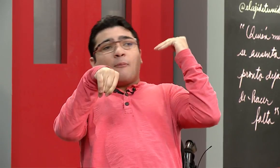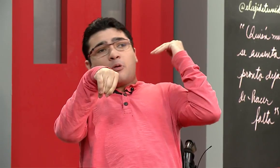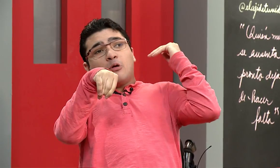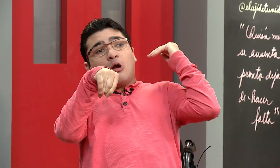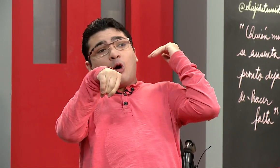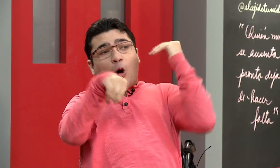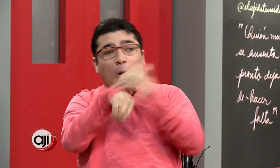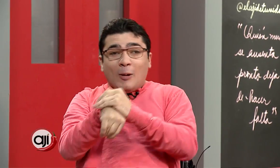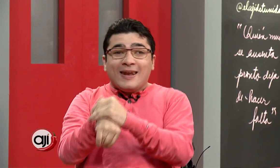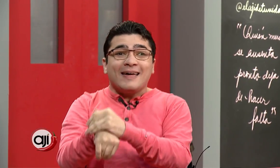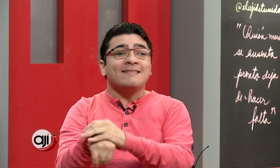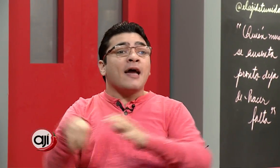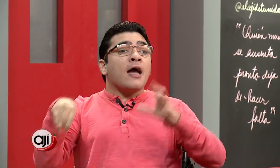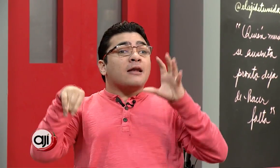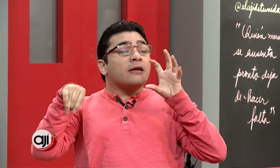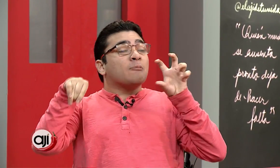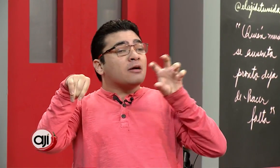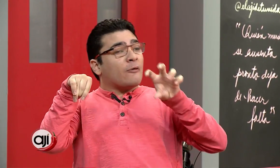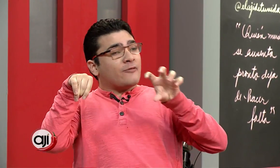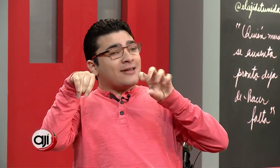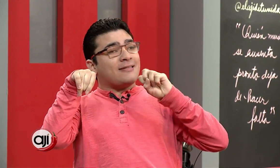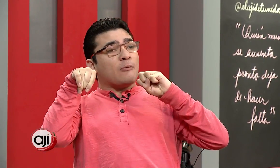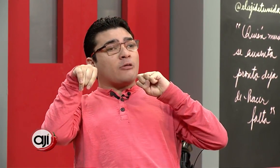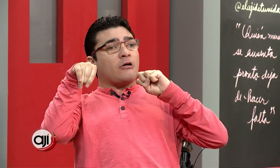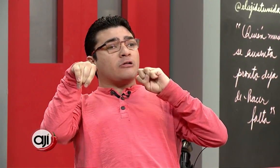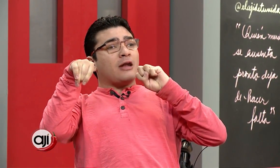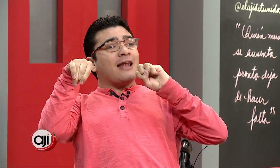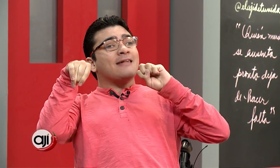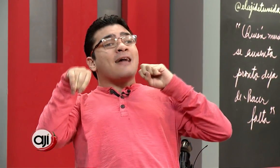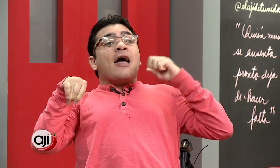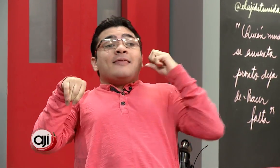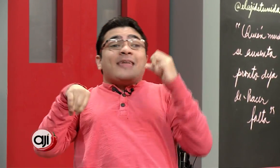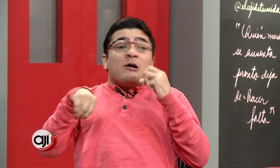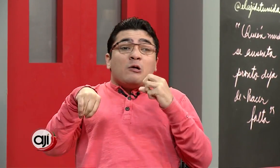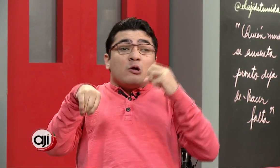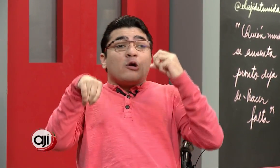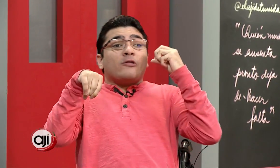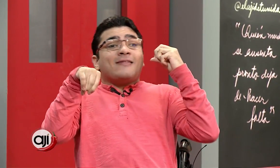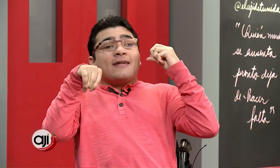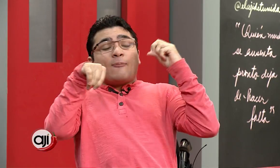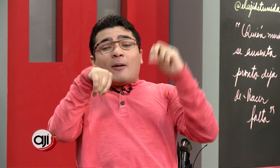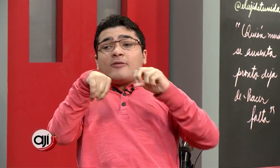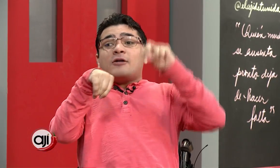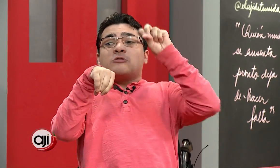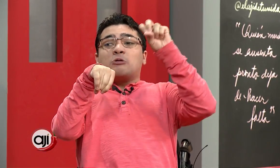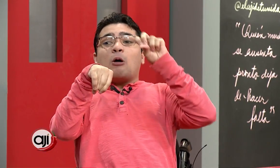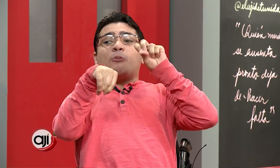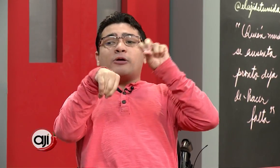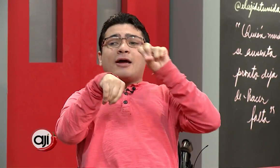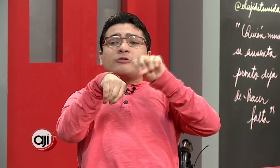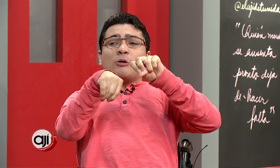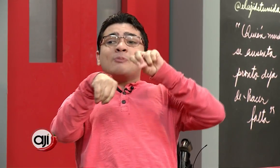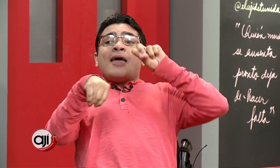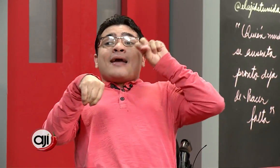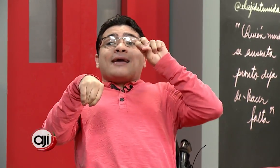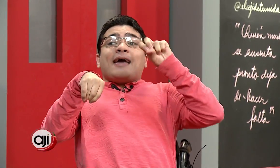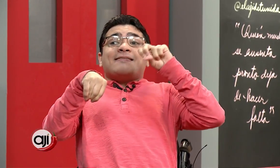apoyo a los jóvenes, mis conferencias motivacionales. Tengo el honor de ser parte de su nuevo proyecto que es